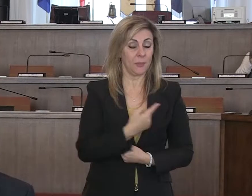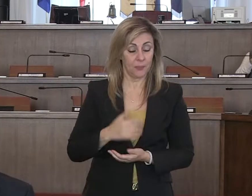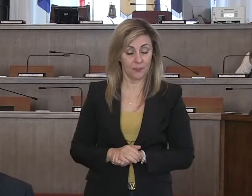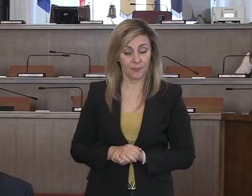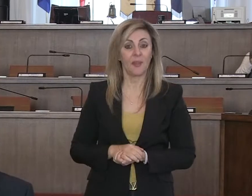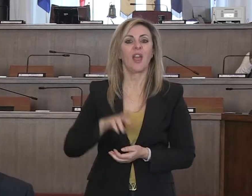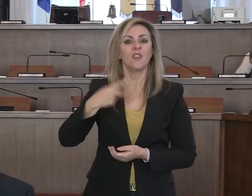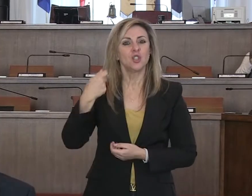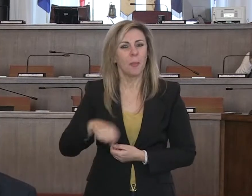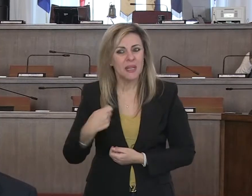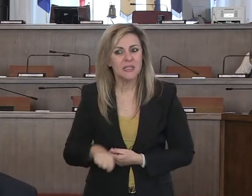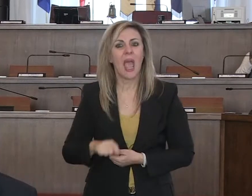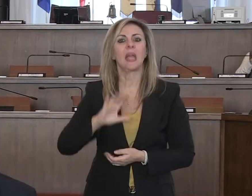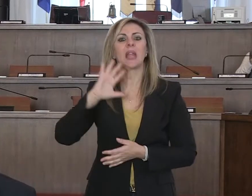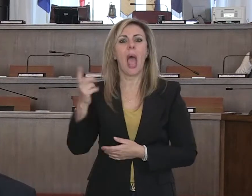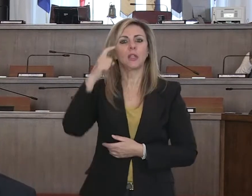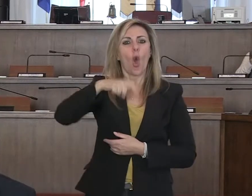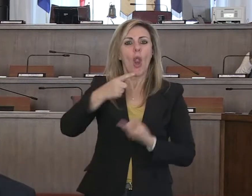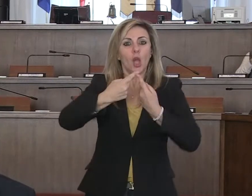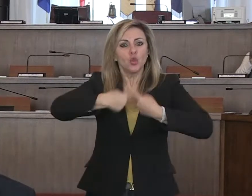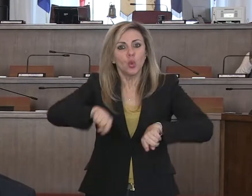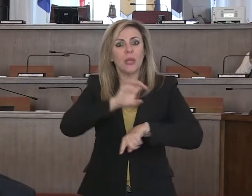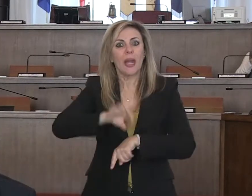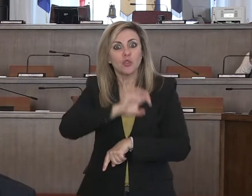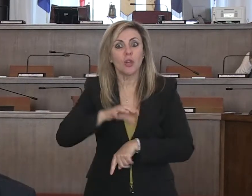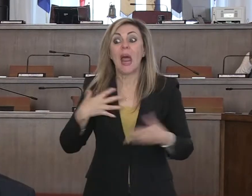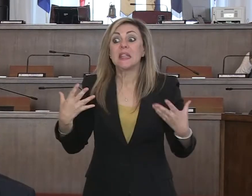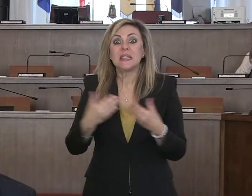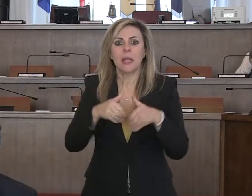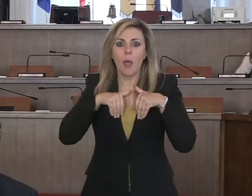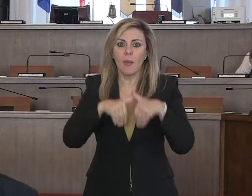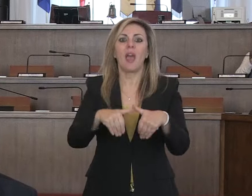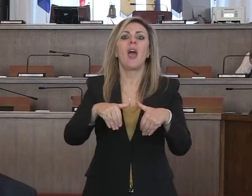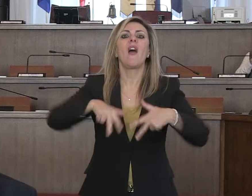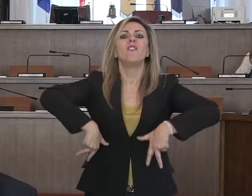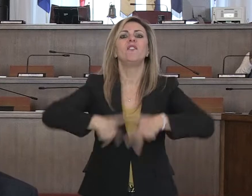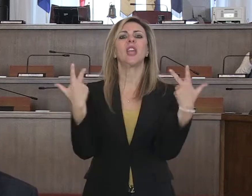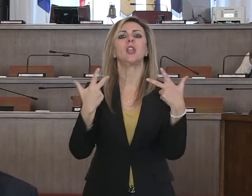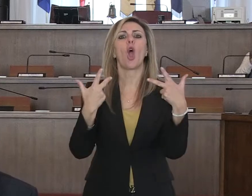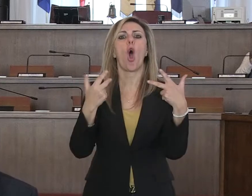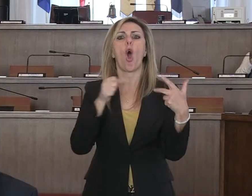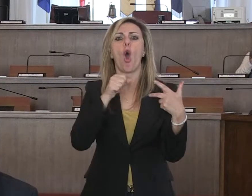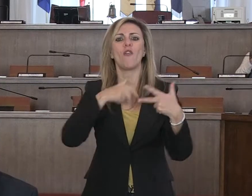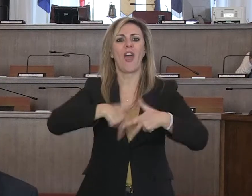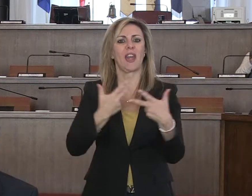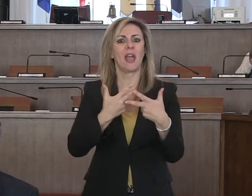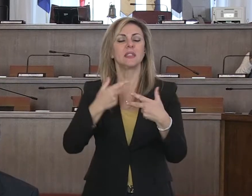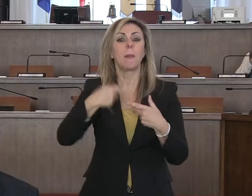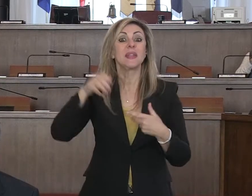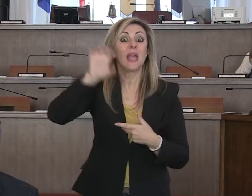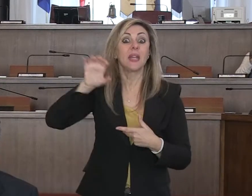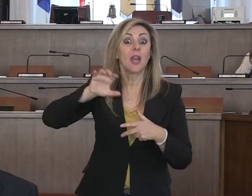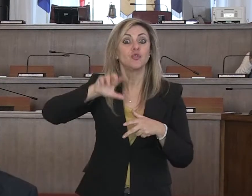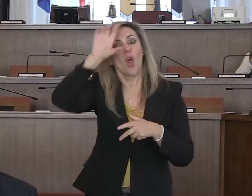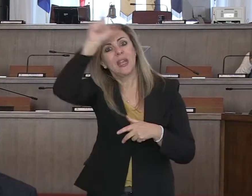al Vicepresidente, agli altri colleghi della Giunta che possono partecipare con me alle videoconferenze, con il Governo nazionale e con gli altri Presidenti di Regione,